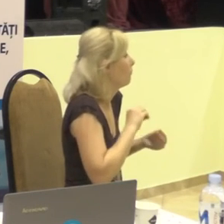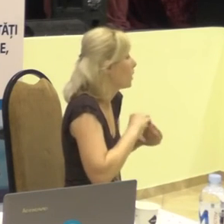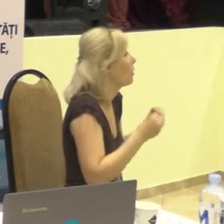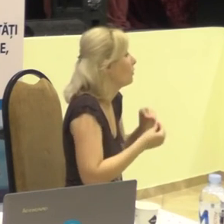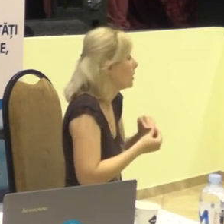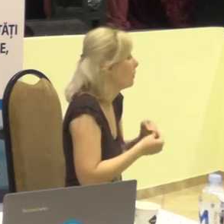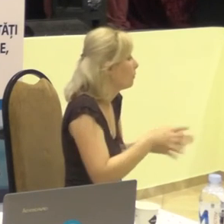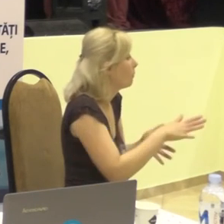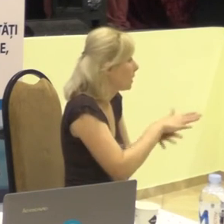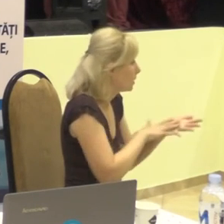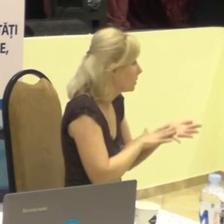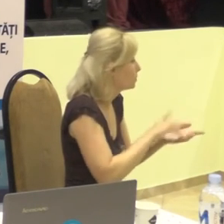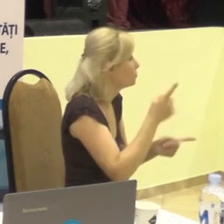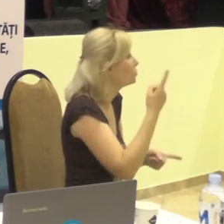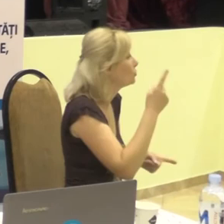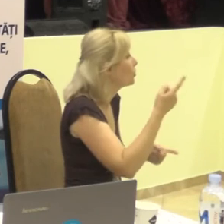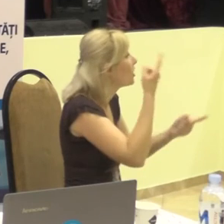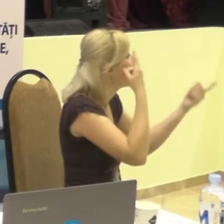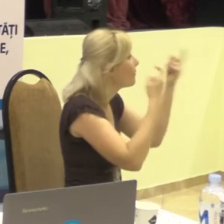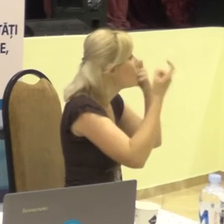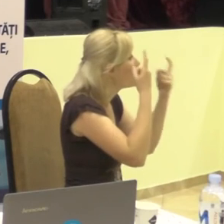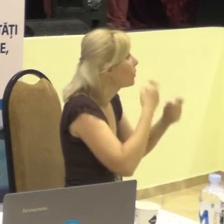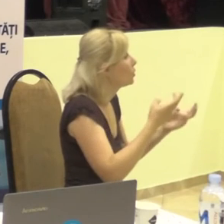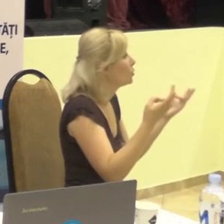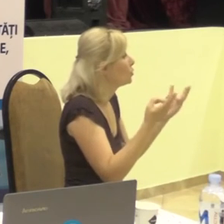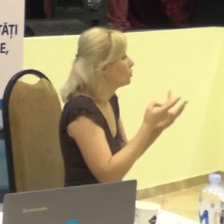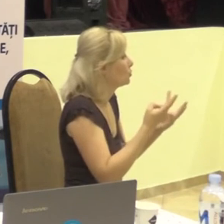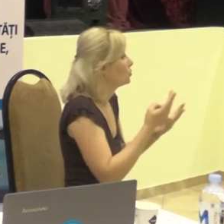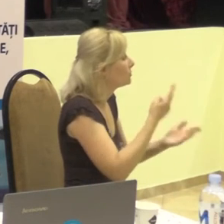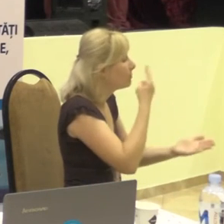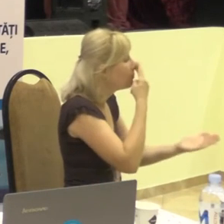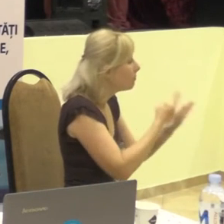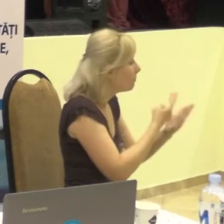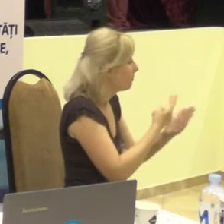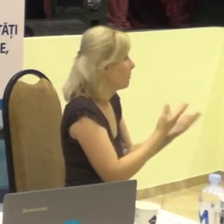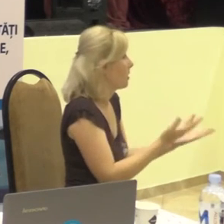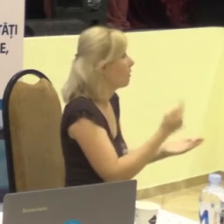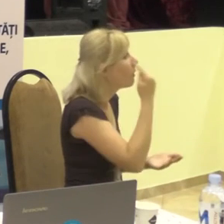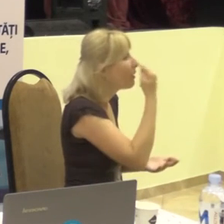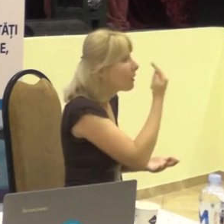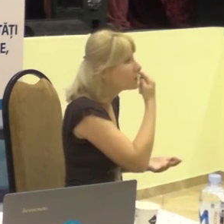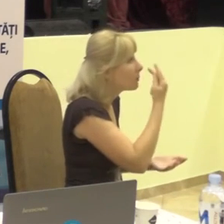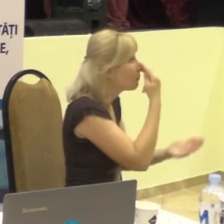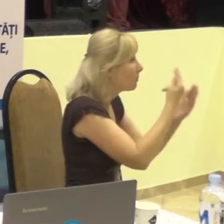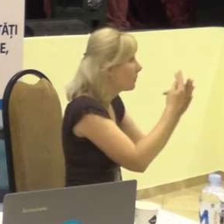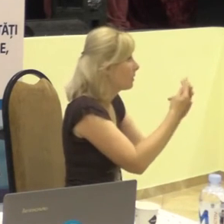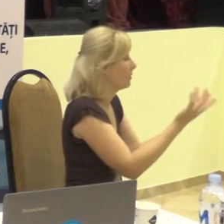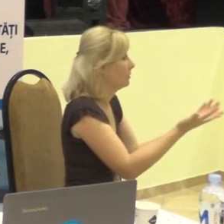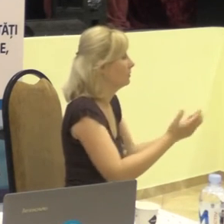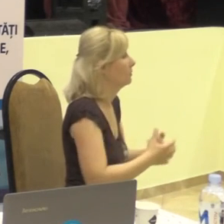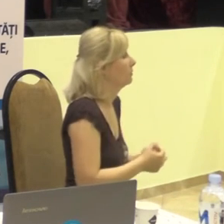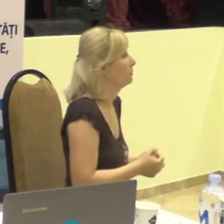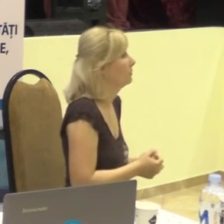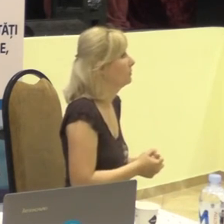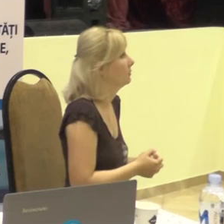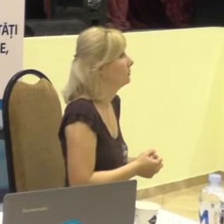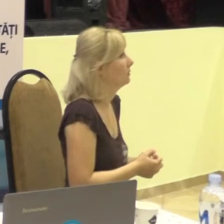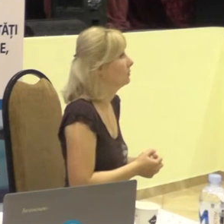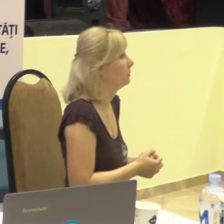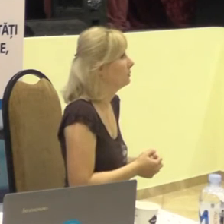pentru că informația necesită să fie văzută cu ochii și